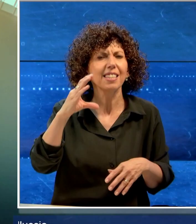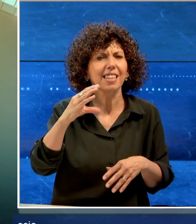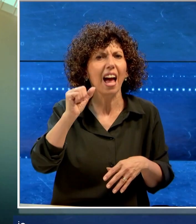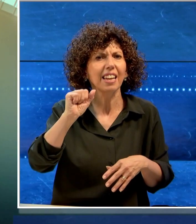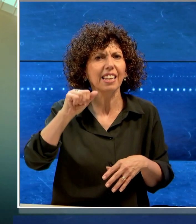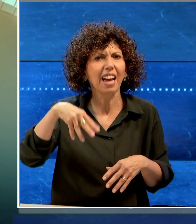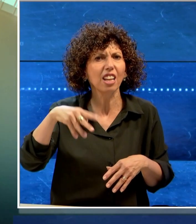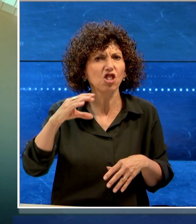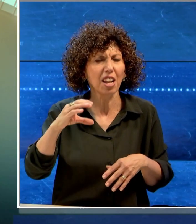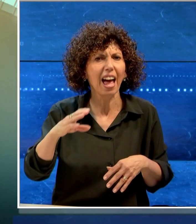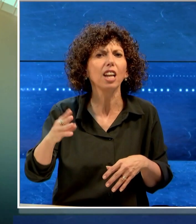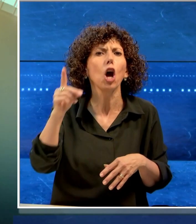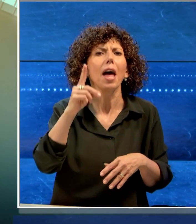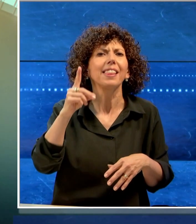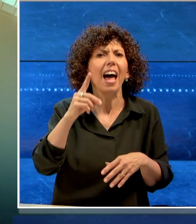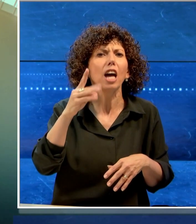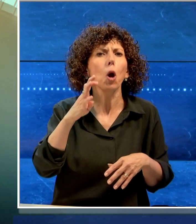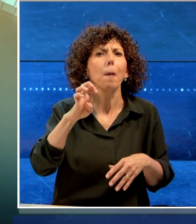e Dario Belluccio.